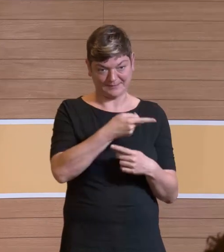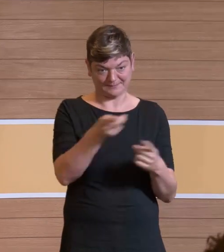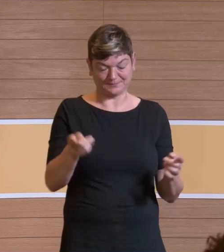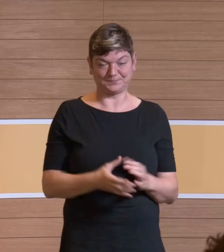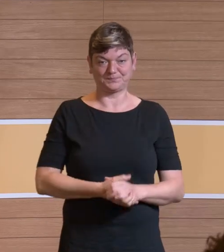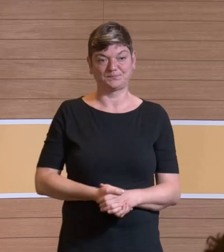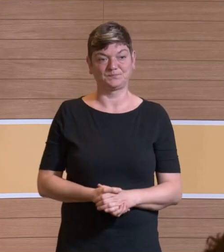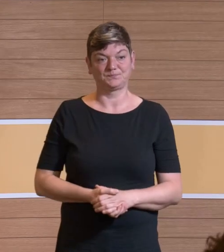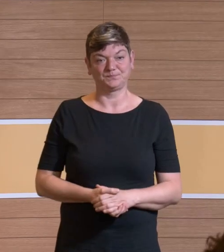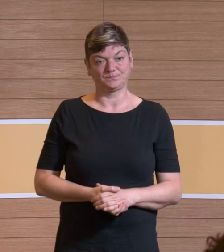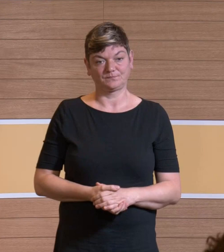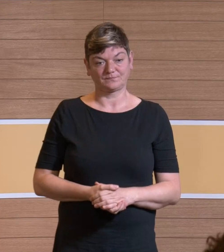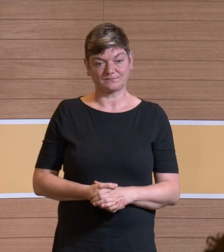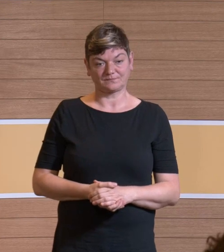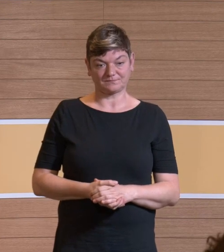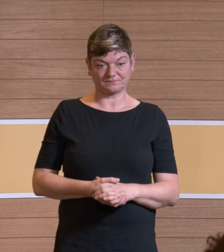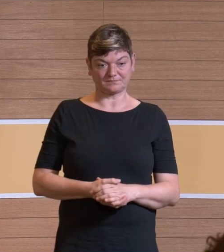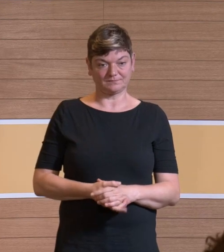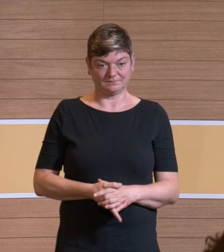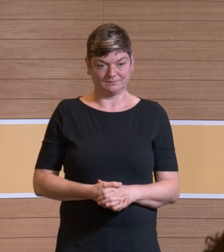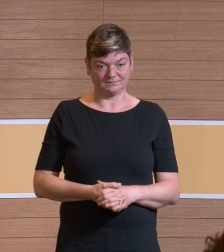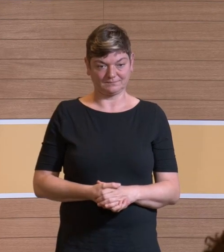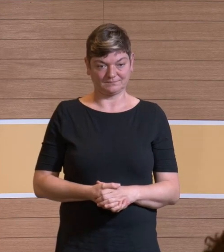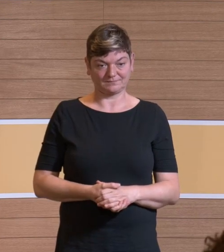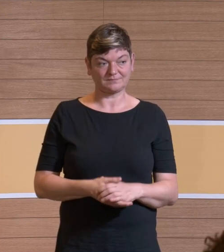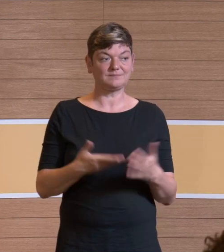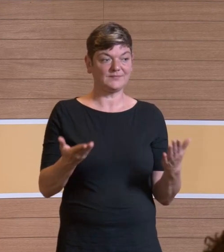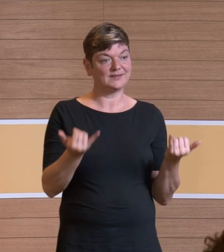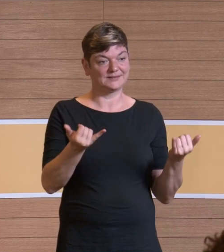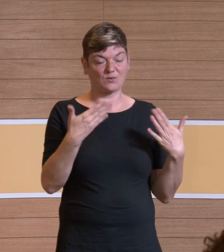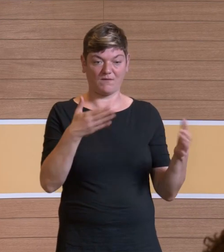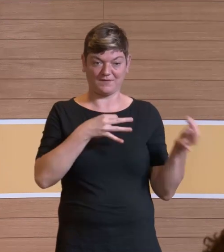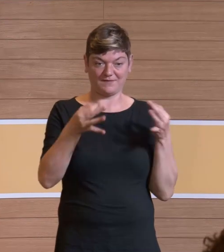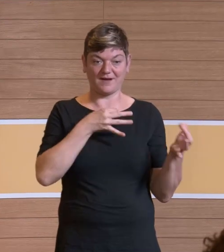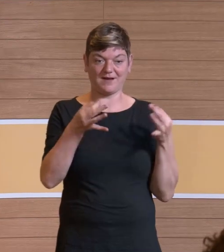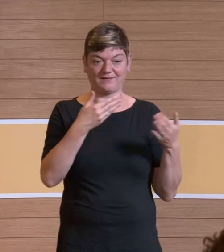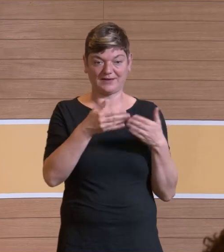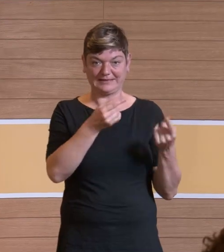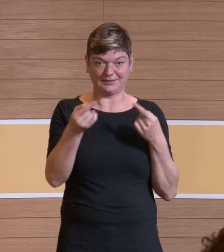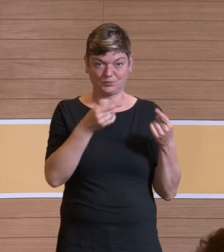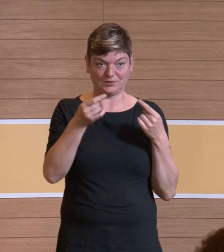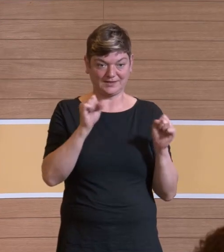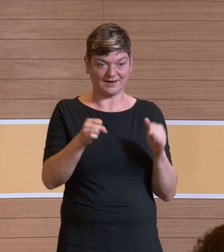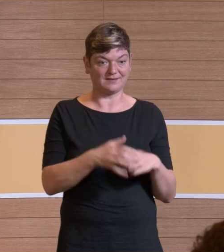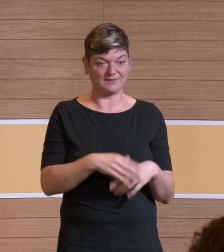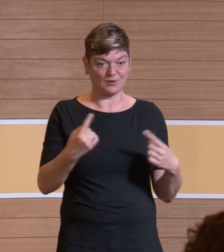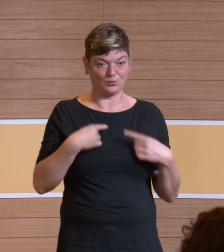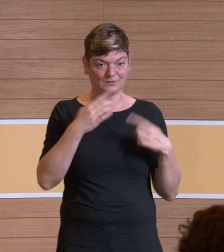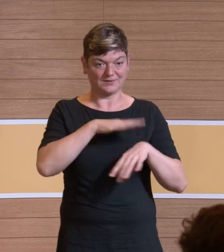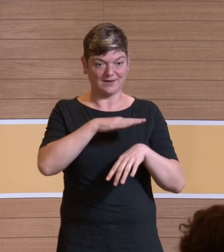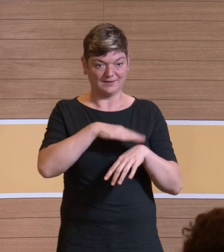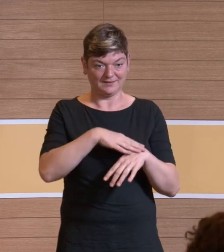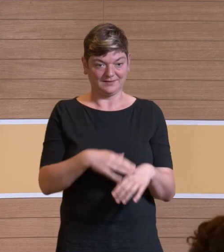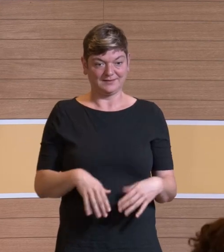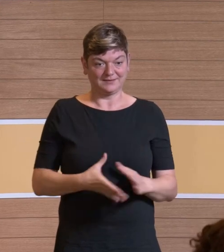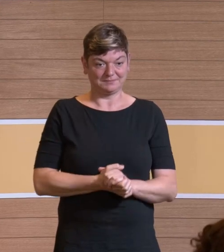So, jetzt können wir gerne hier nochmal die offenen Fragen diskutieren. Wenn Sie noch Lust und Zeit haben und Sie vielleicht auch noch